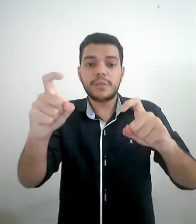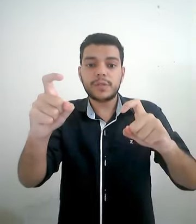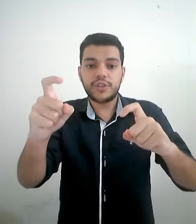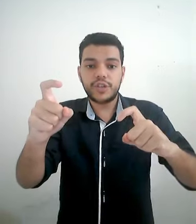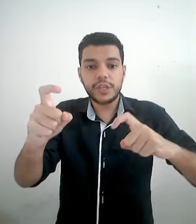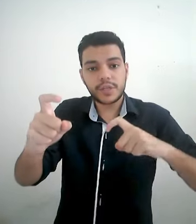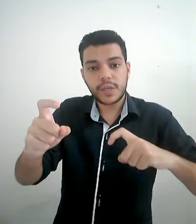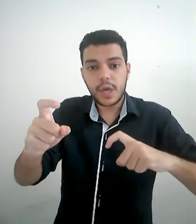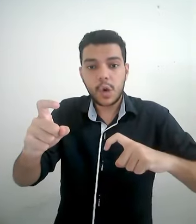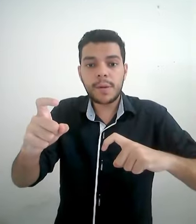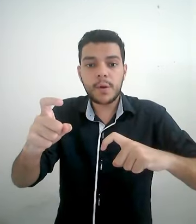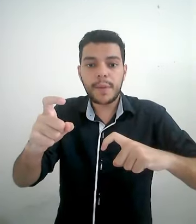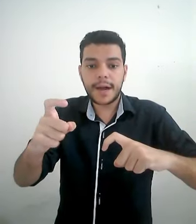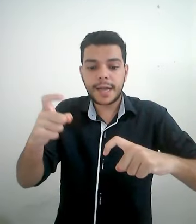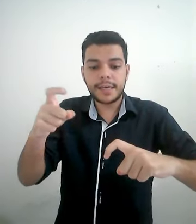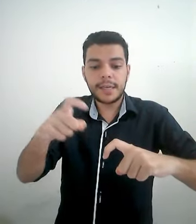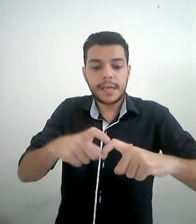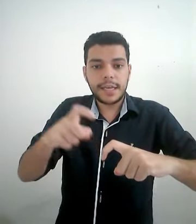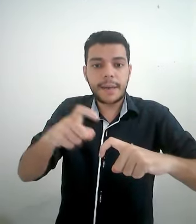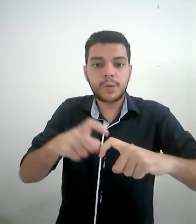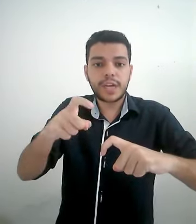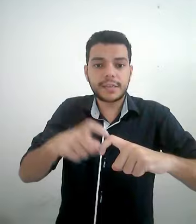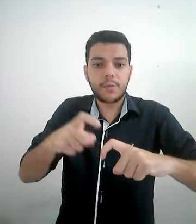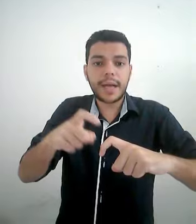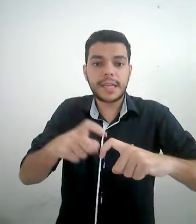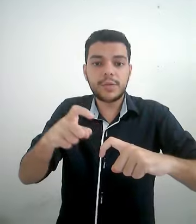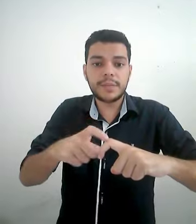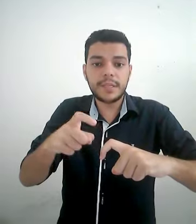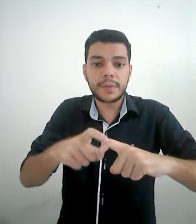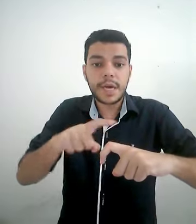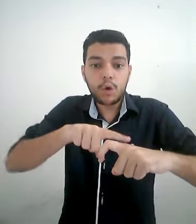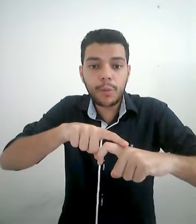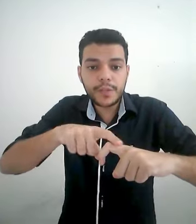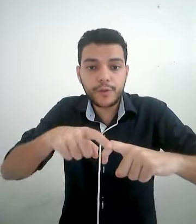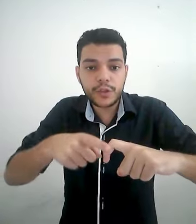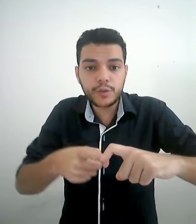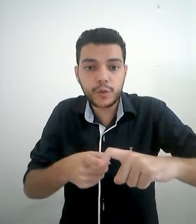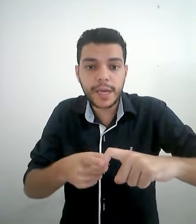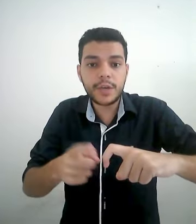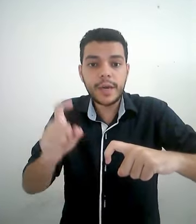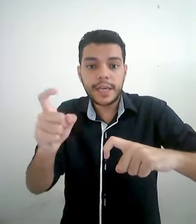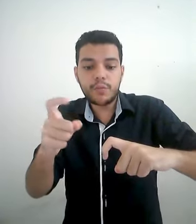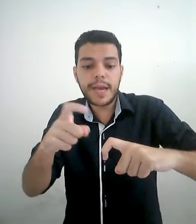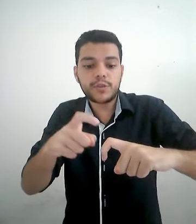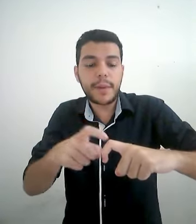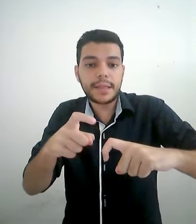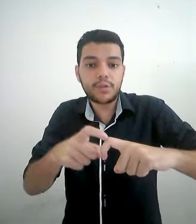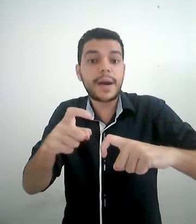mãos em X, uma mão parada e a mão de ação batendo em cima, como se fosse um joelho e o médico batendo o